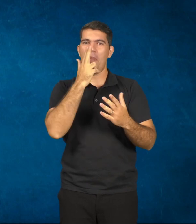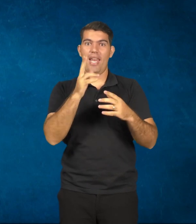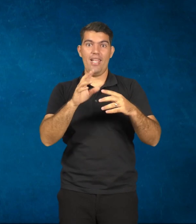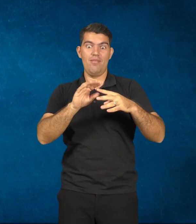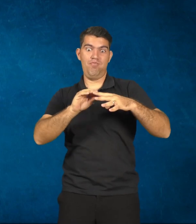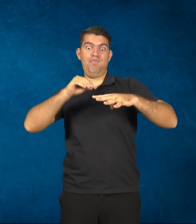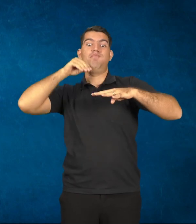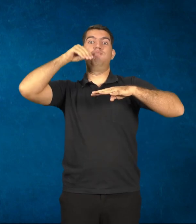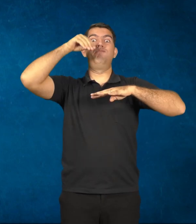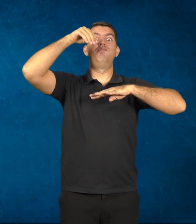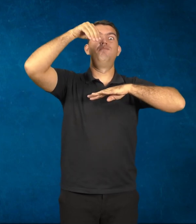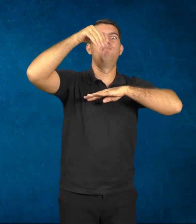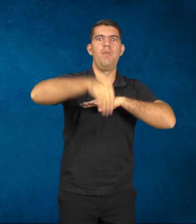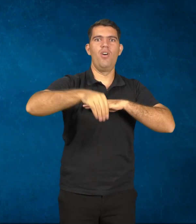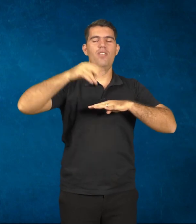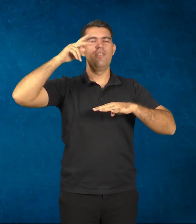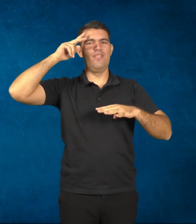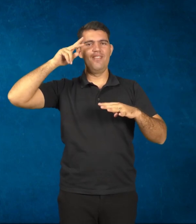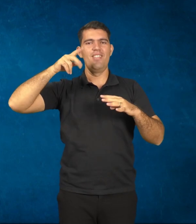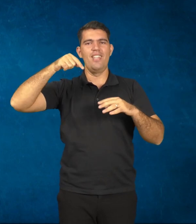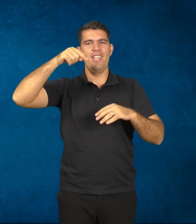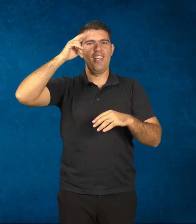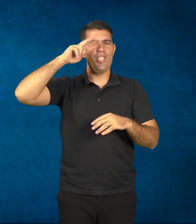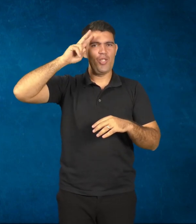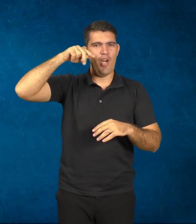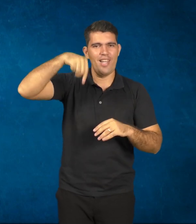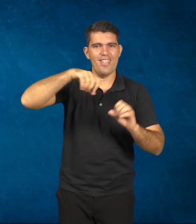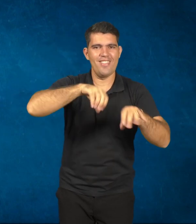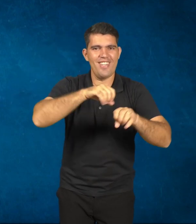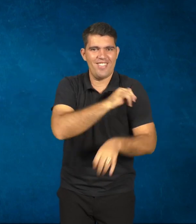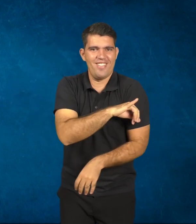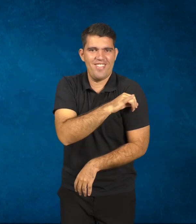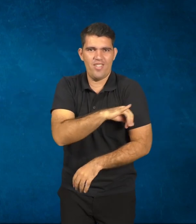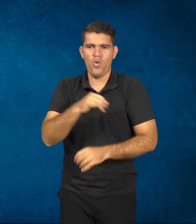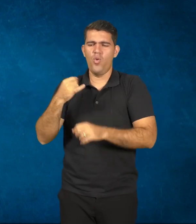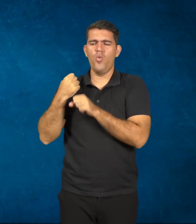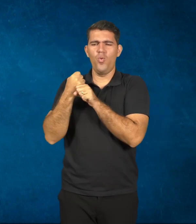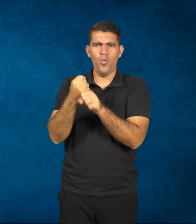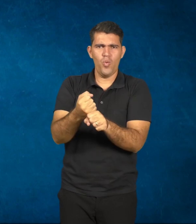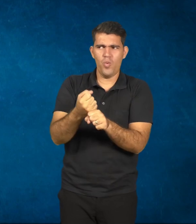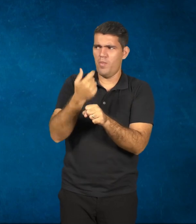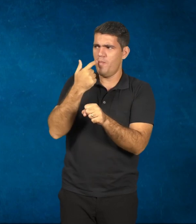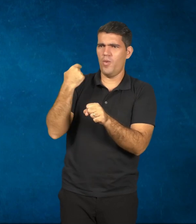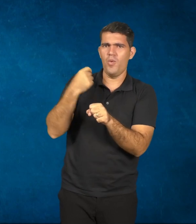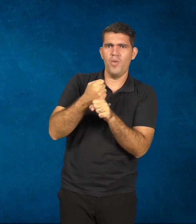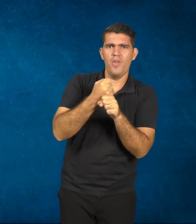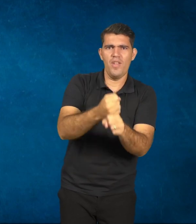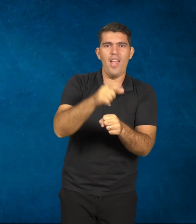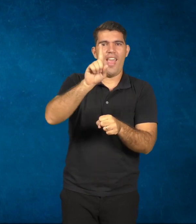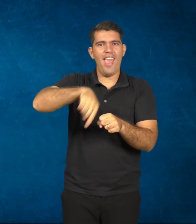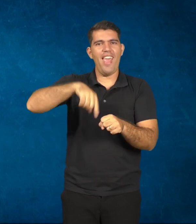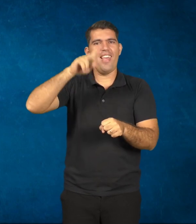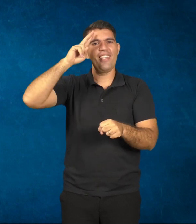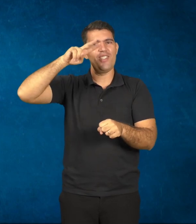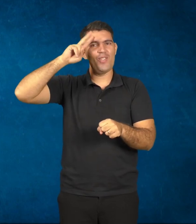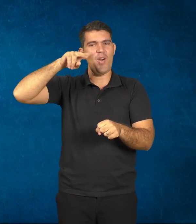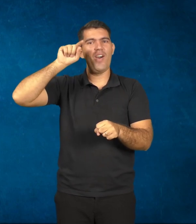história da educação do Rio de Janeiro e temos aí, nos últimos anos, a escola de formação do professor carioca, que é um centro de